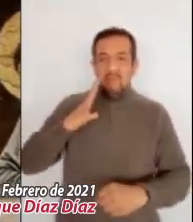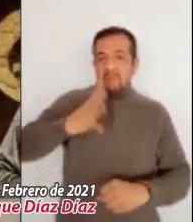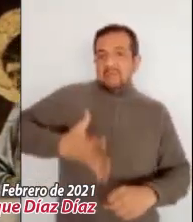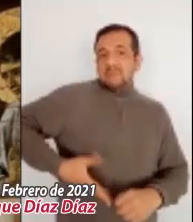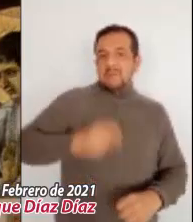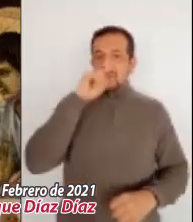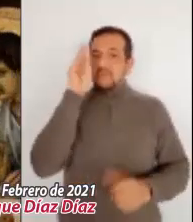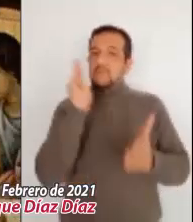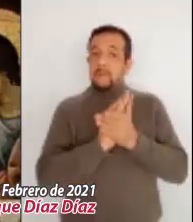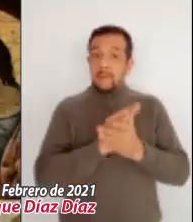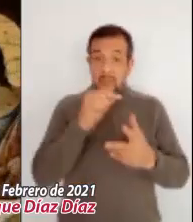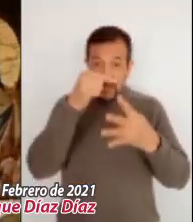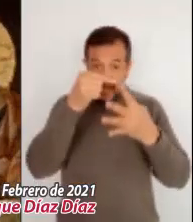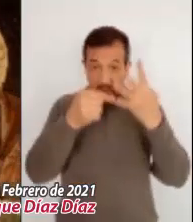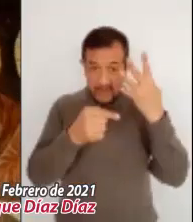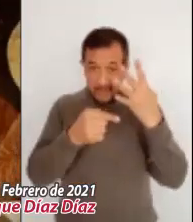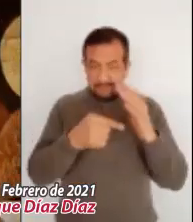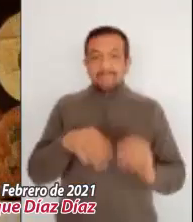el orgullo y la frivolidad.